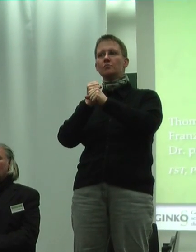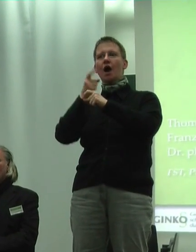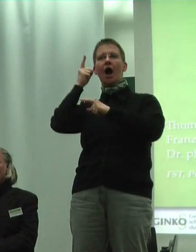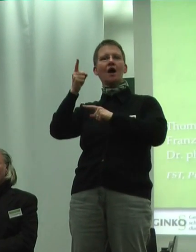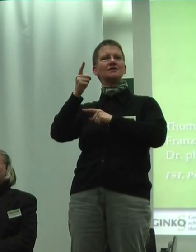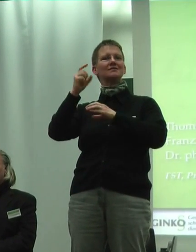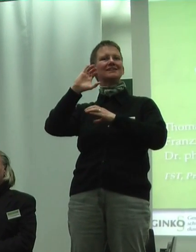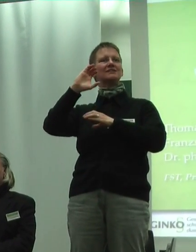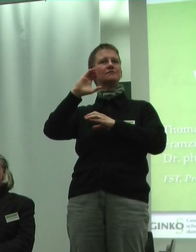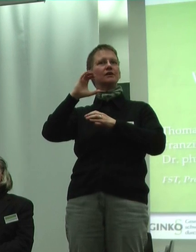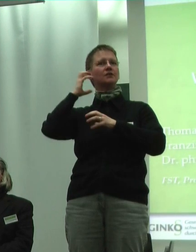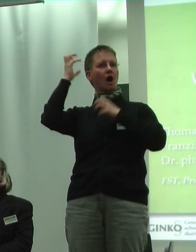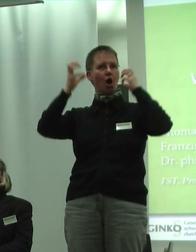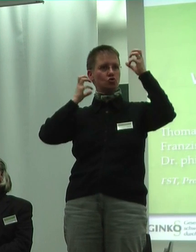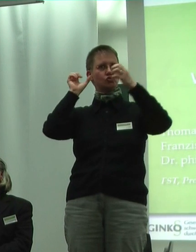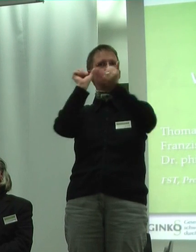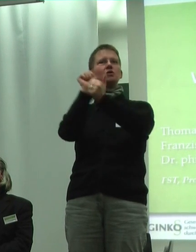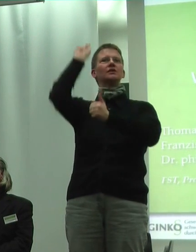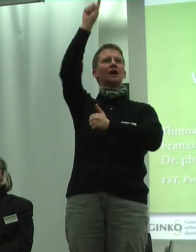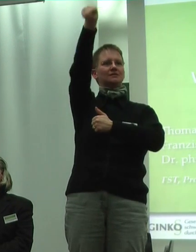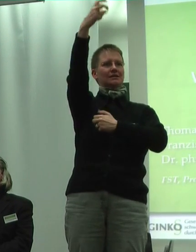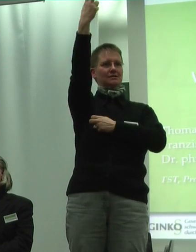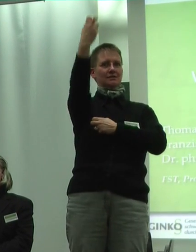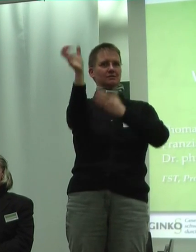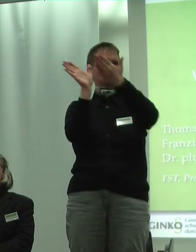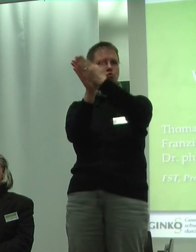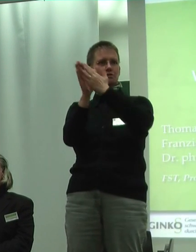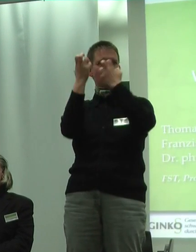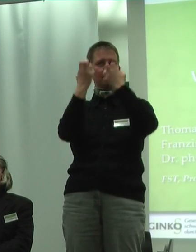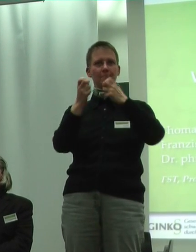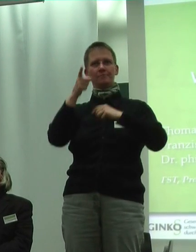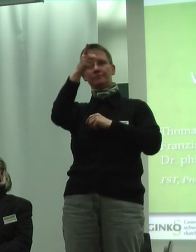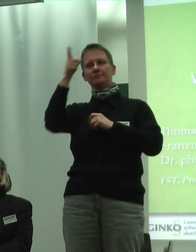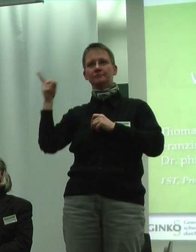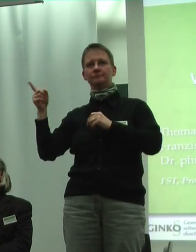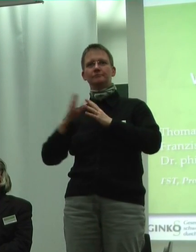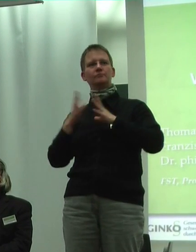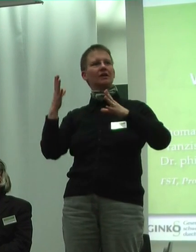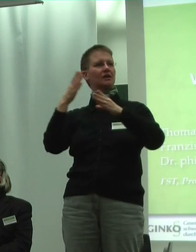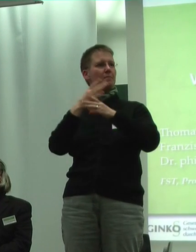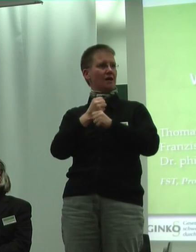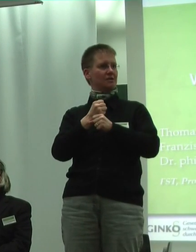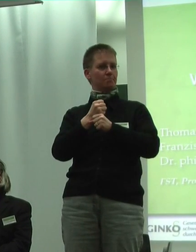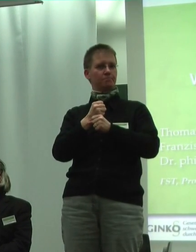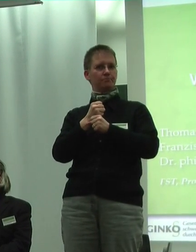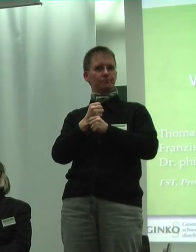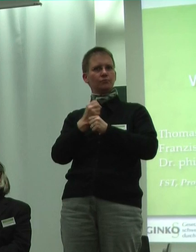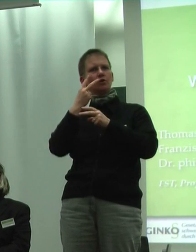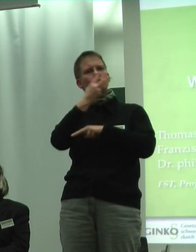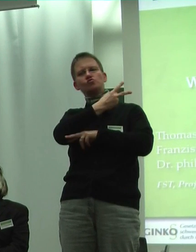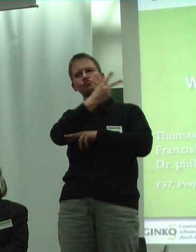Dr. Christoph Krausch, der ganz hinten sitzt, gemeinsam geschaut, welche Sicht